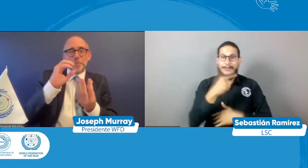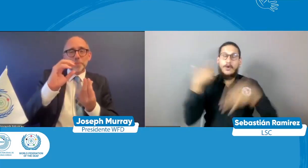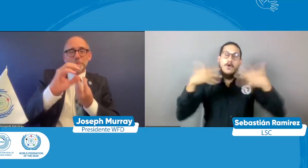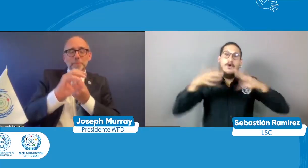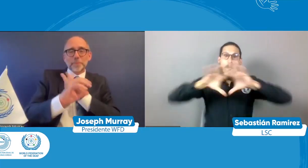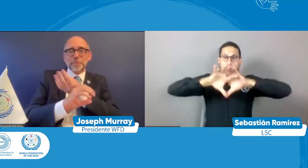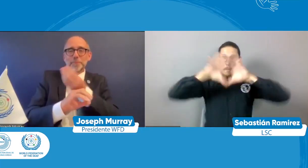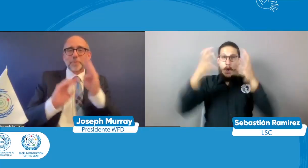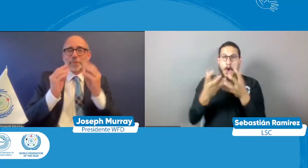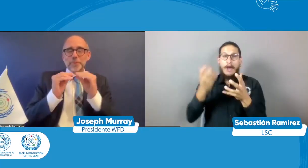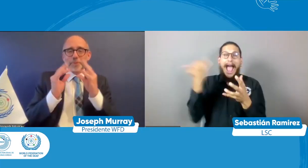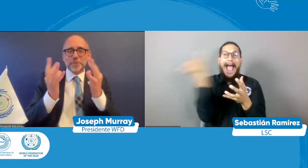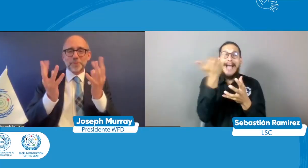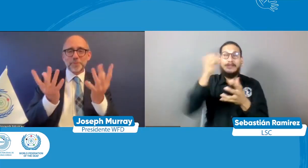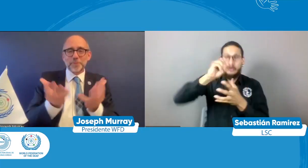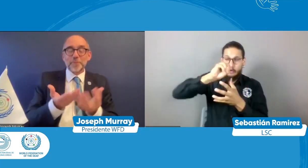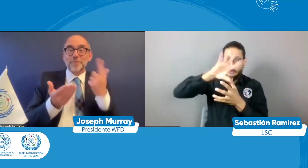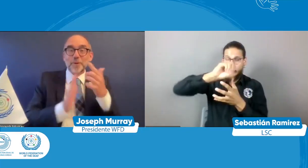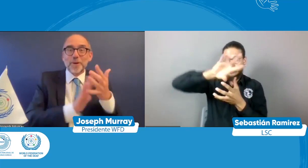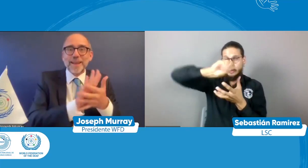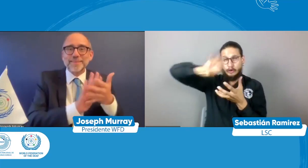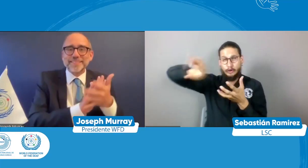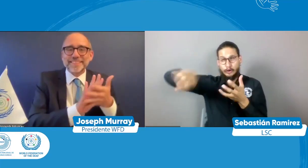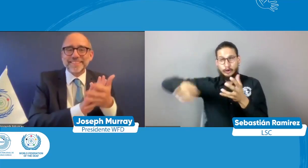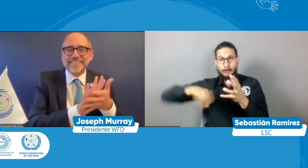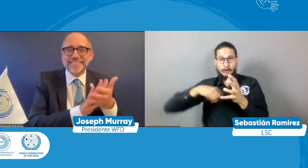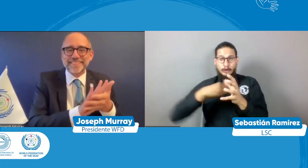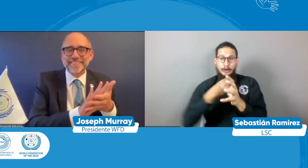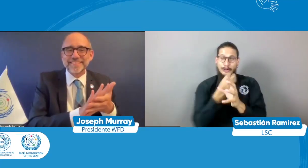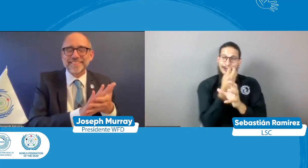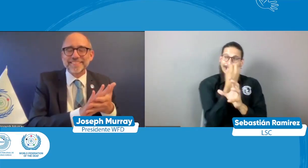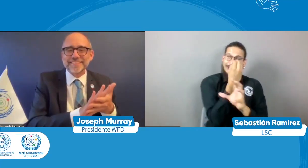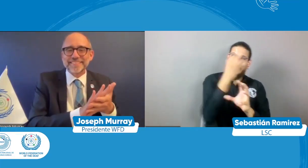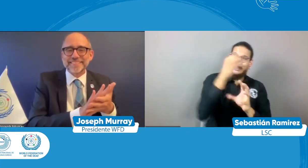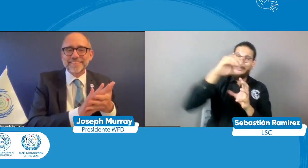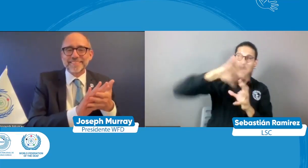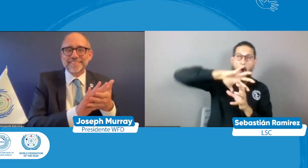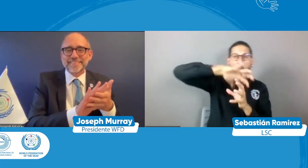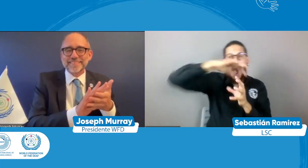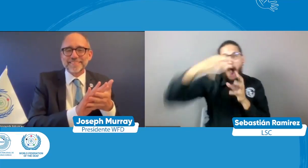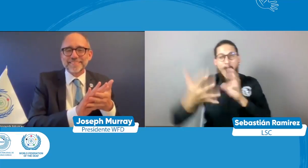ilumine una luz azul por todo el mundo y se logre mostrar la lengua de señas